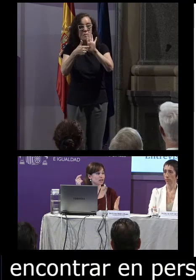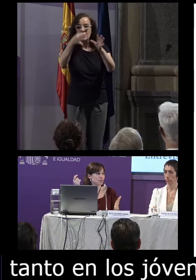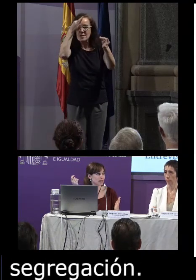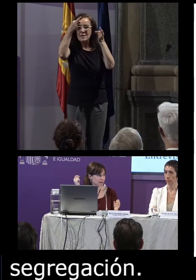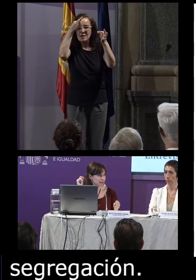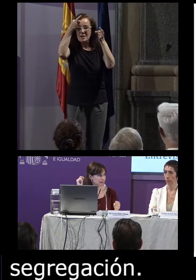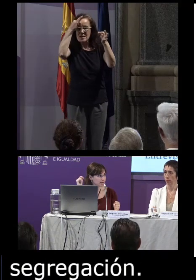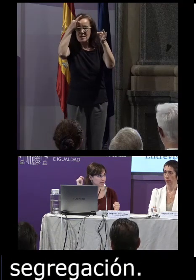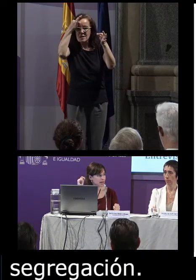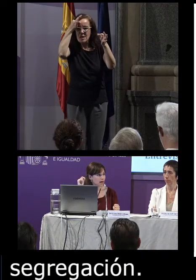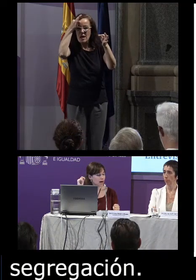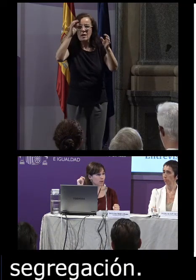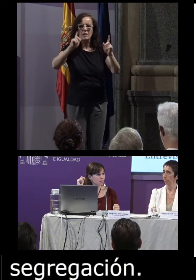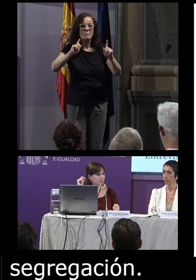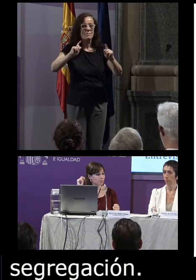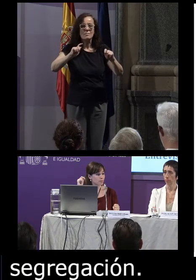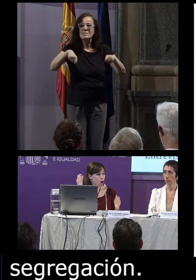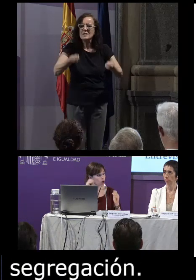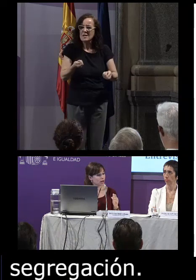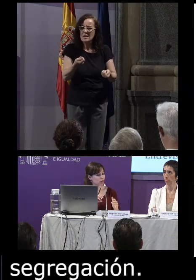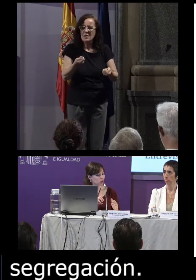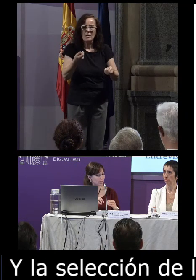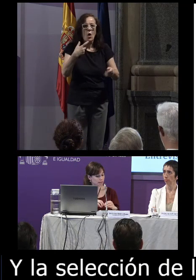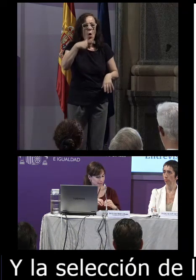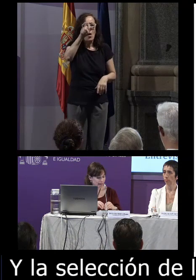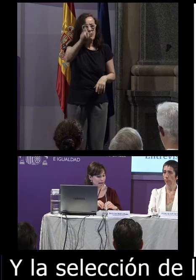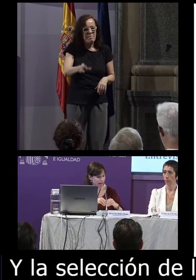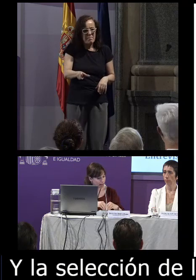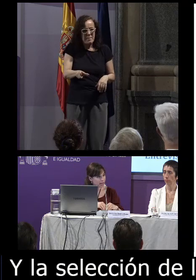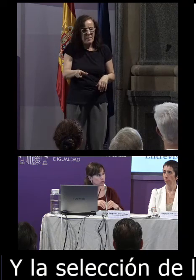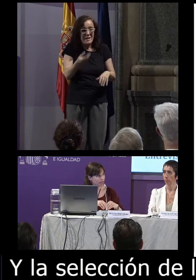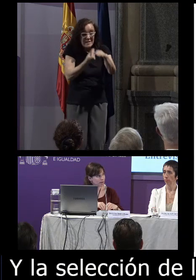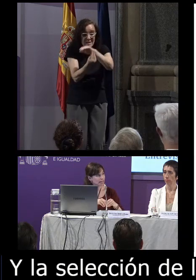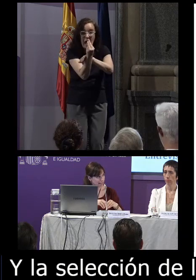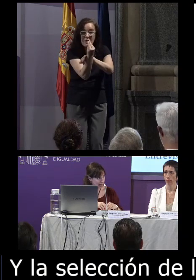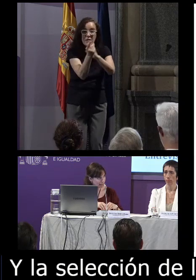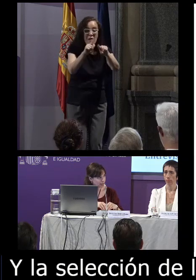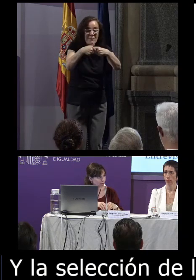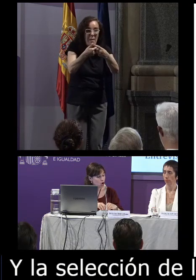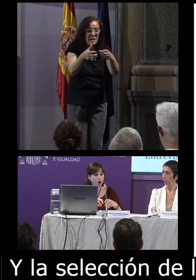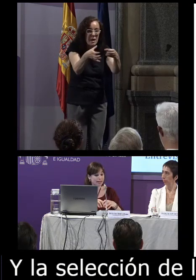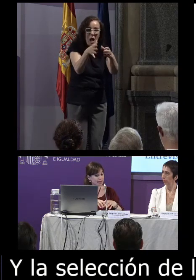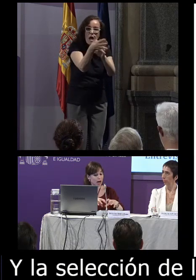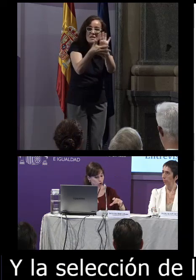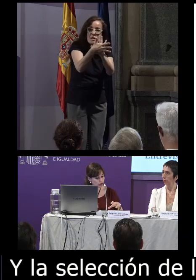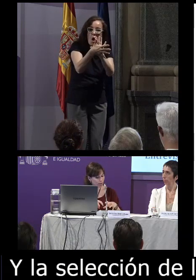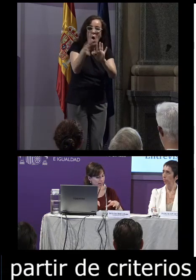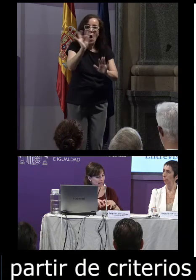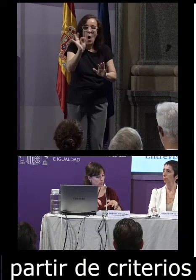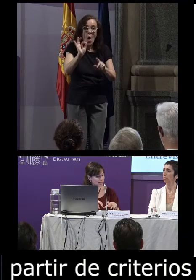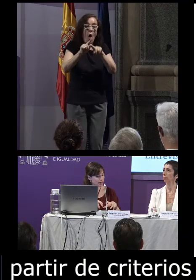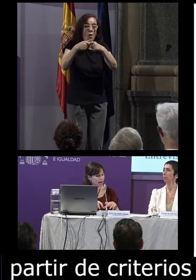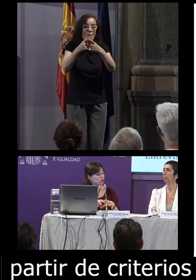natividad es decir o que la persona sea nacida en una familia asignante o que tenga los